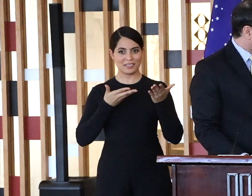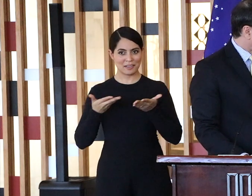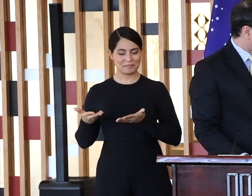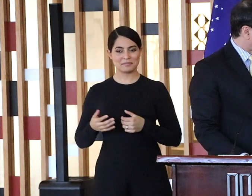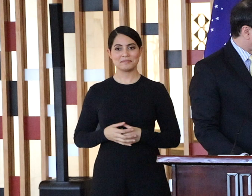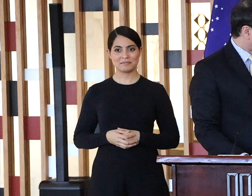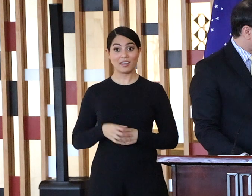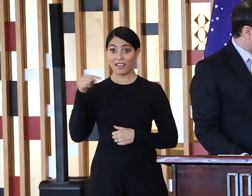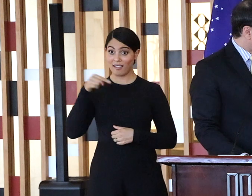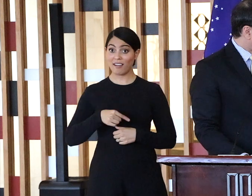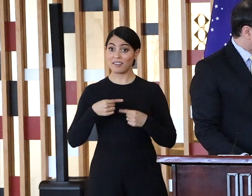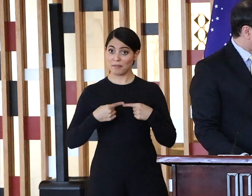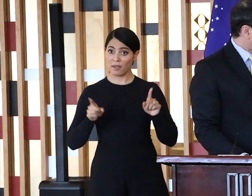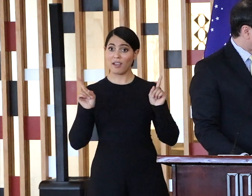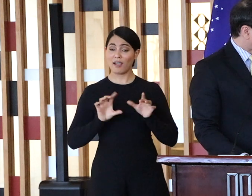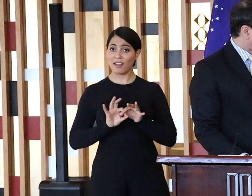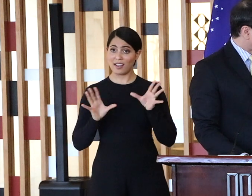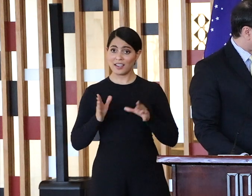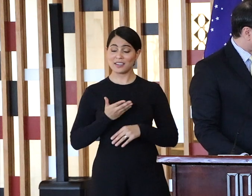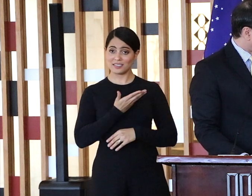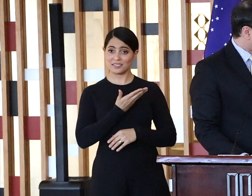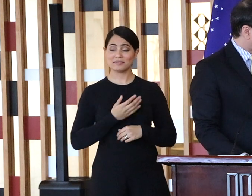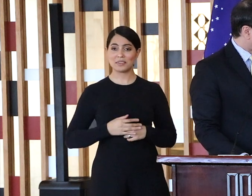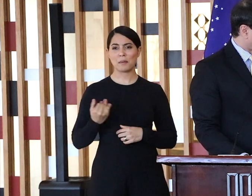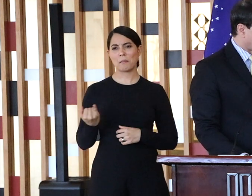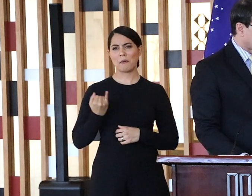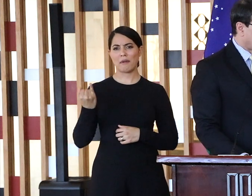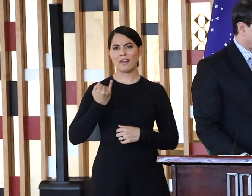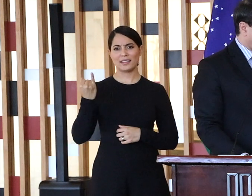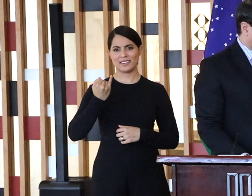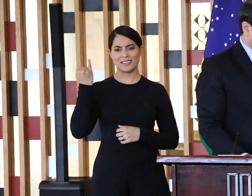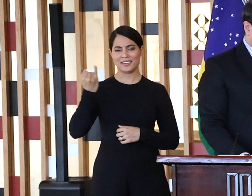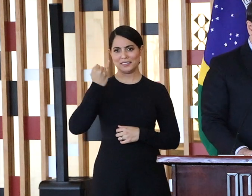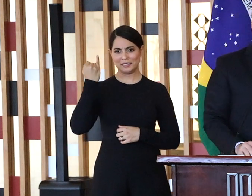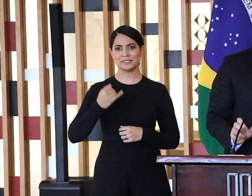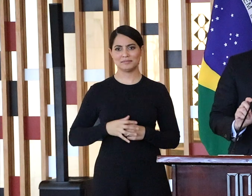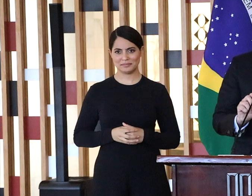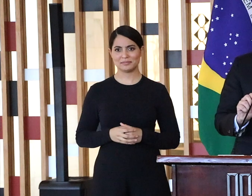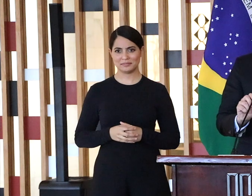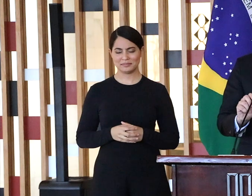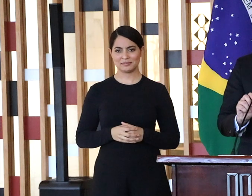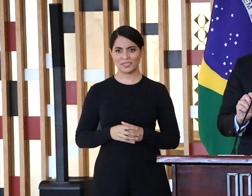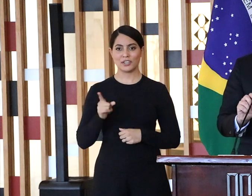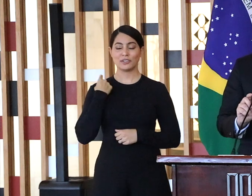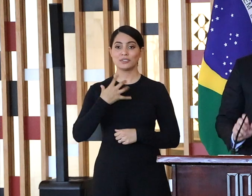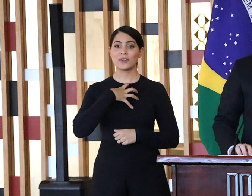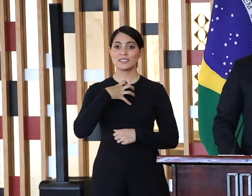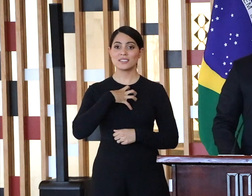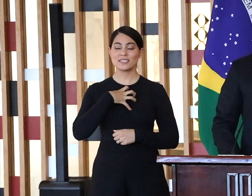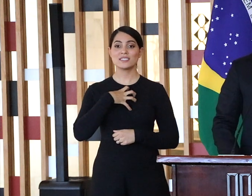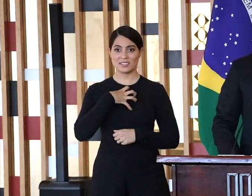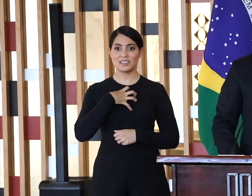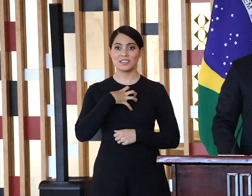está aberta aqui a iniciativas dessa importância desse porte que realmente engrandecem esta casa